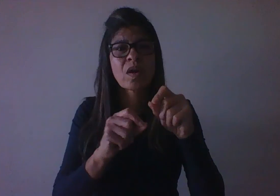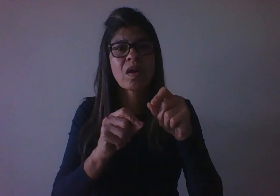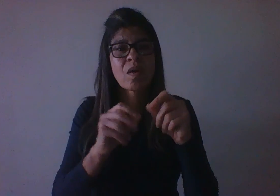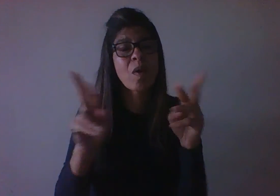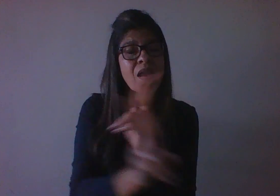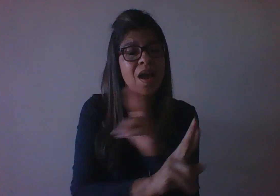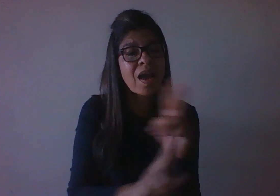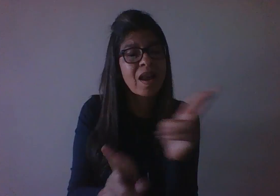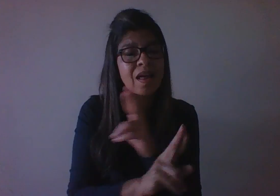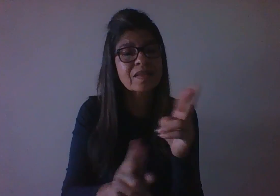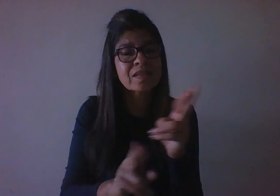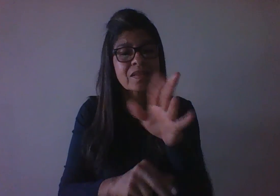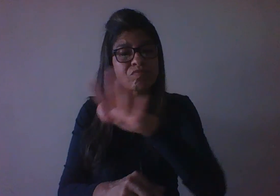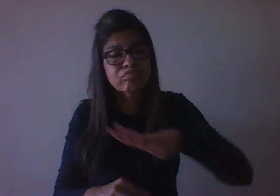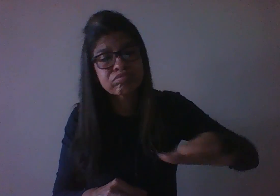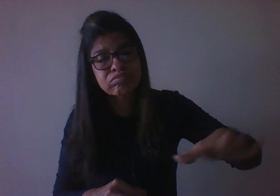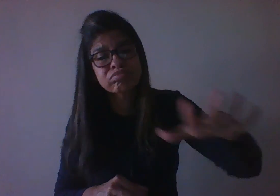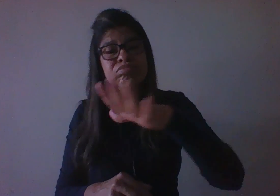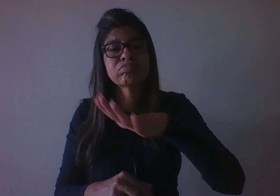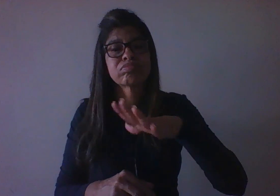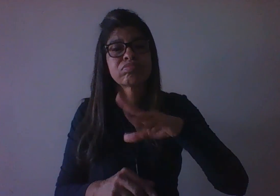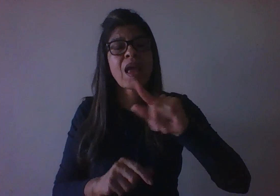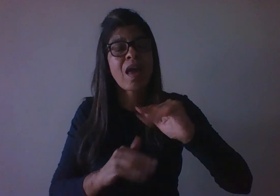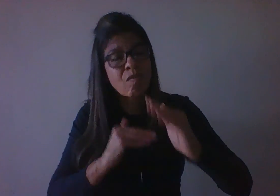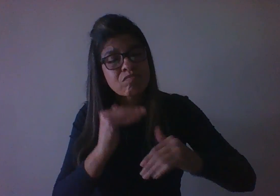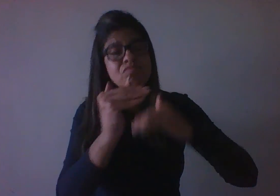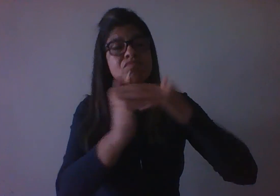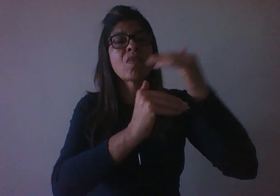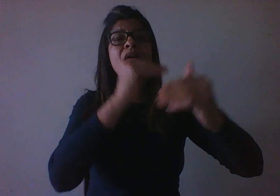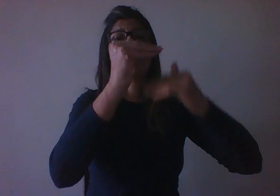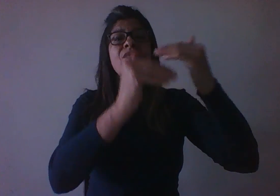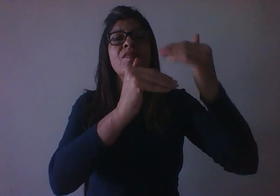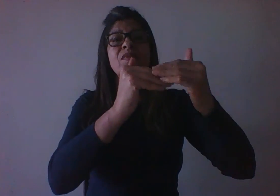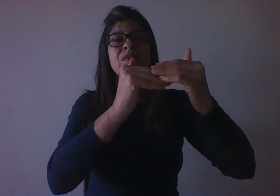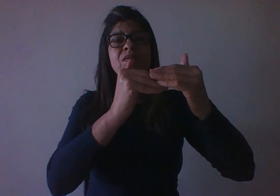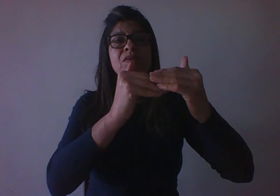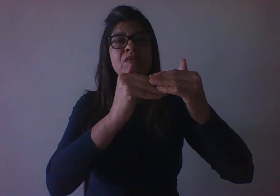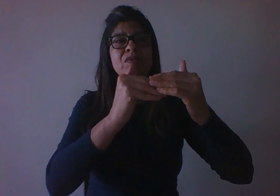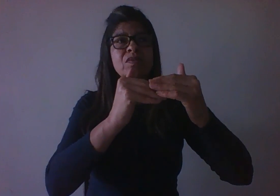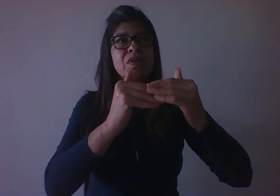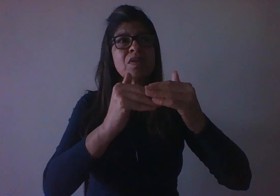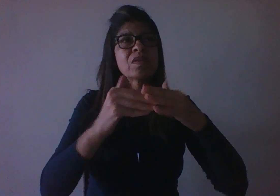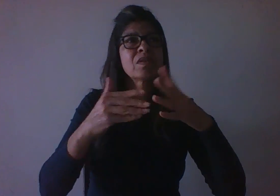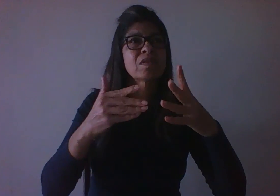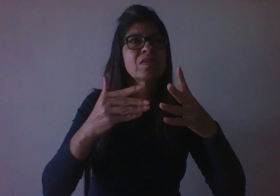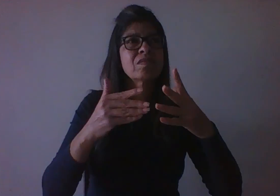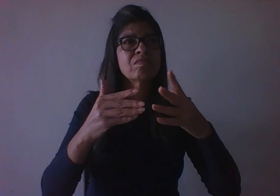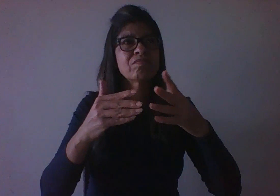Essa abordagem é um avanço na visão dos múltiplos fatores que influenciam o desenvolvimento humano.